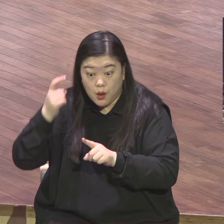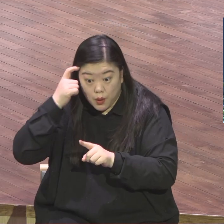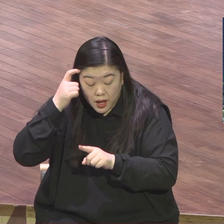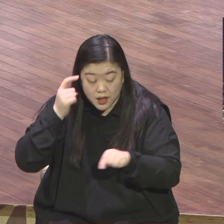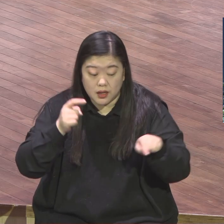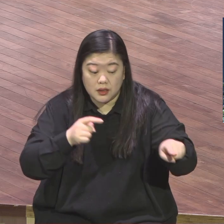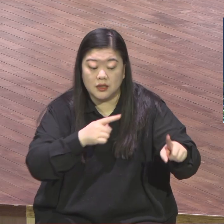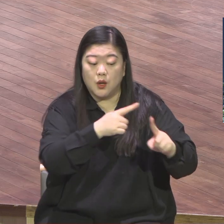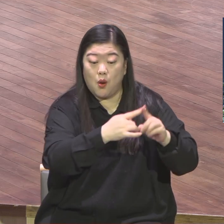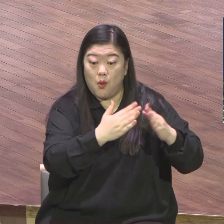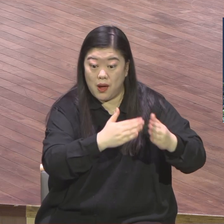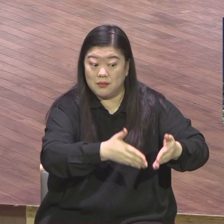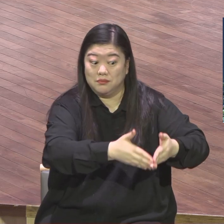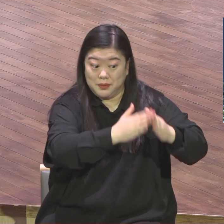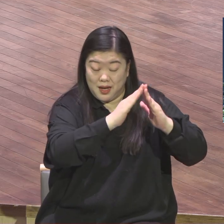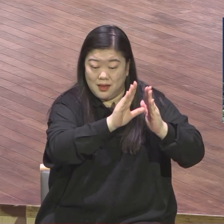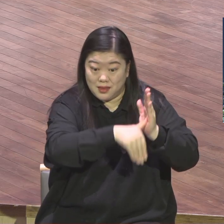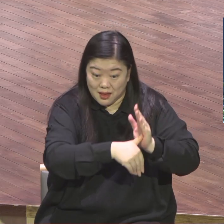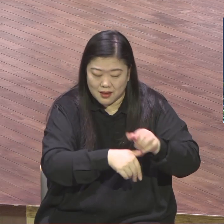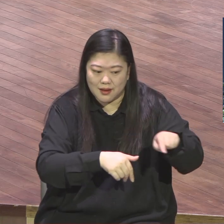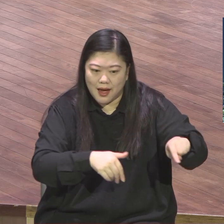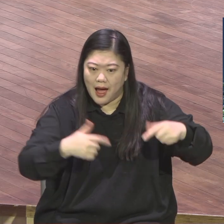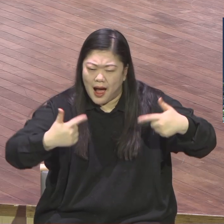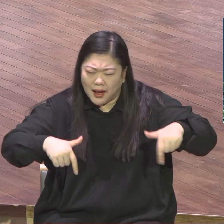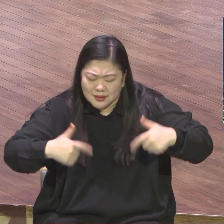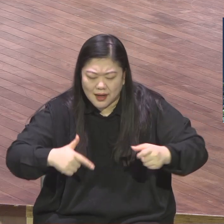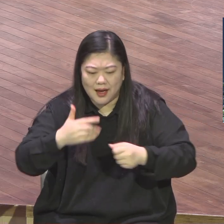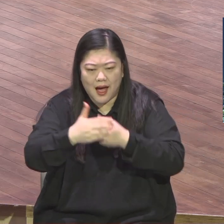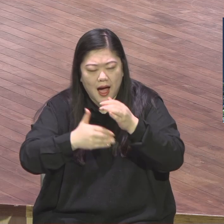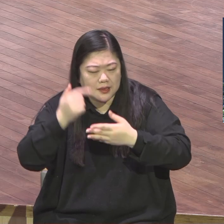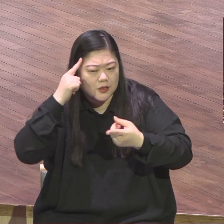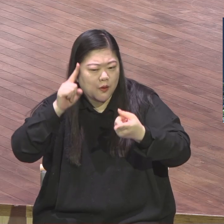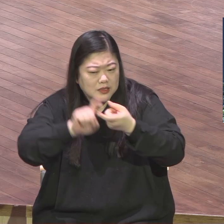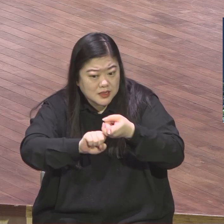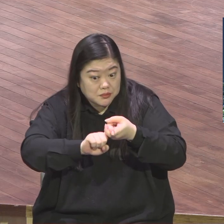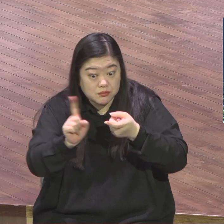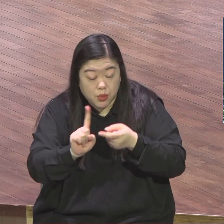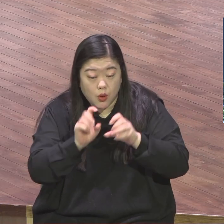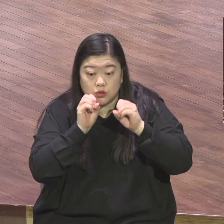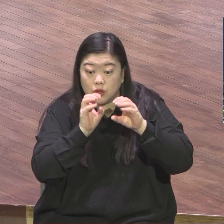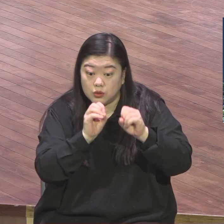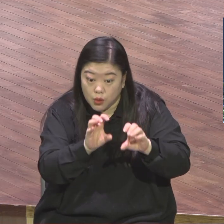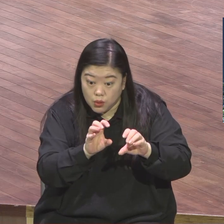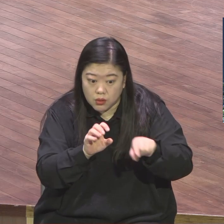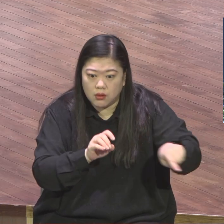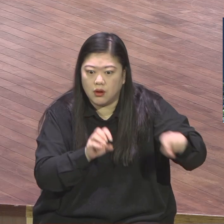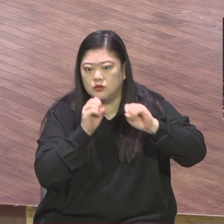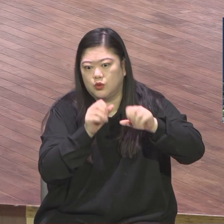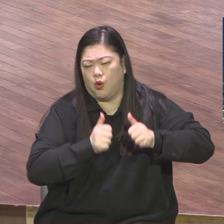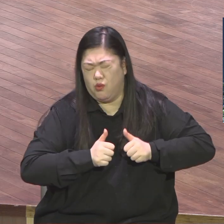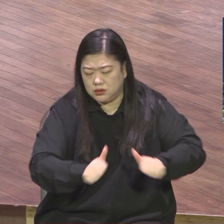하나님의 최고 관심과 소원인 복음을 위한 일에 참여하고 있기 때문이다. 복음을 위한 일에